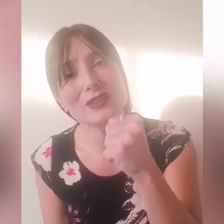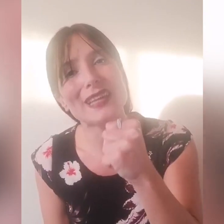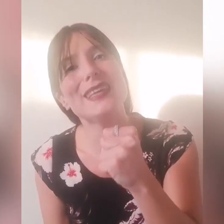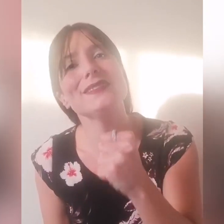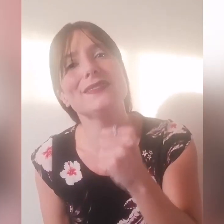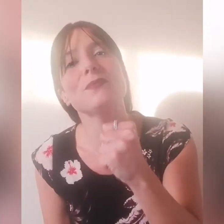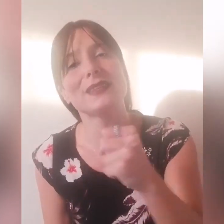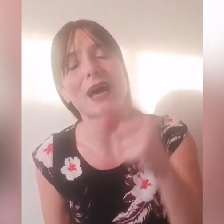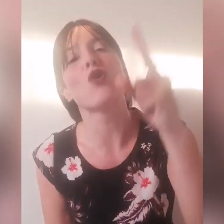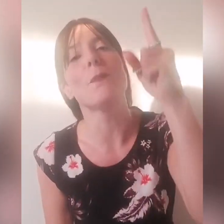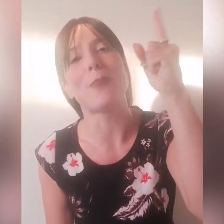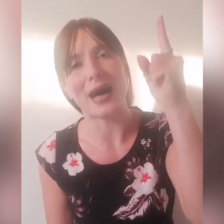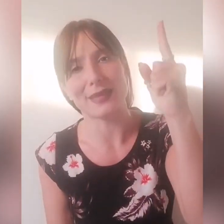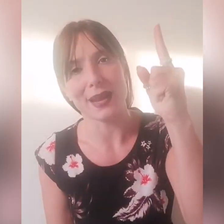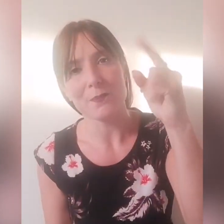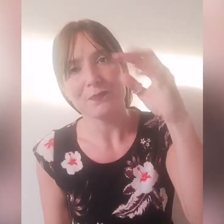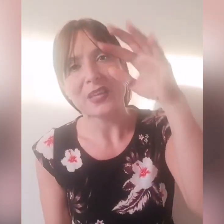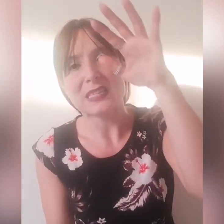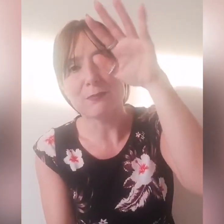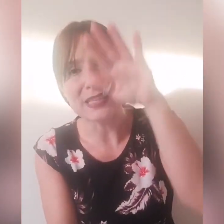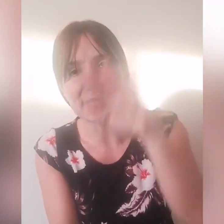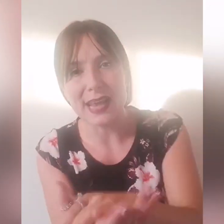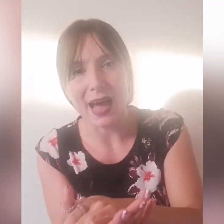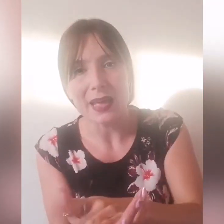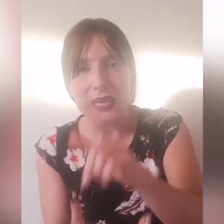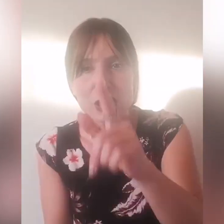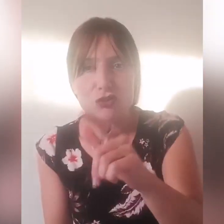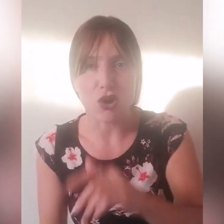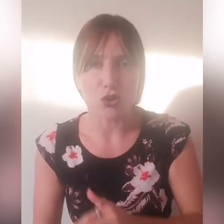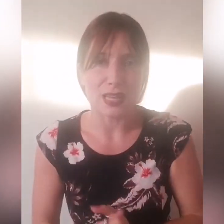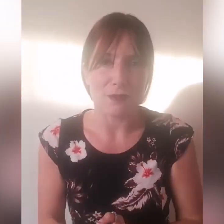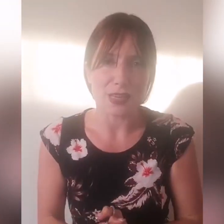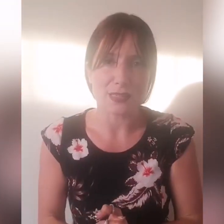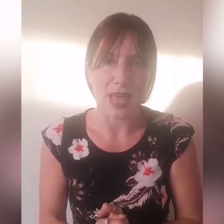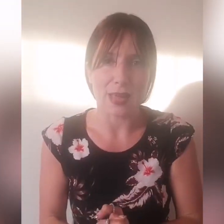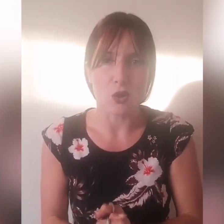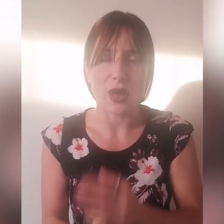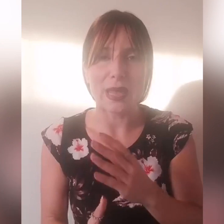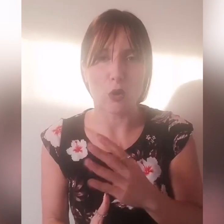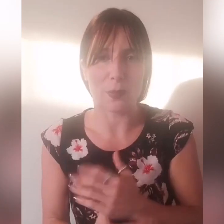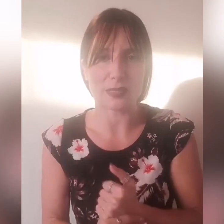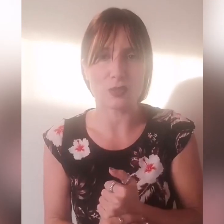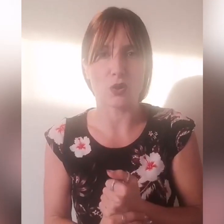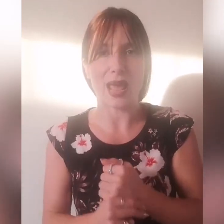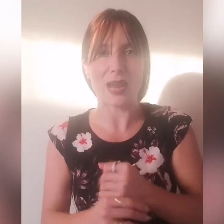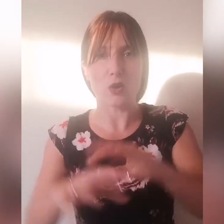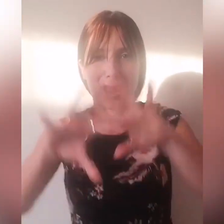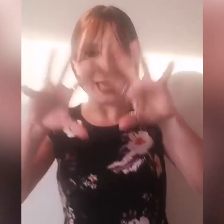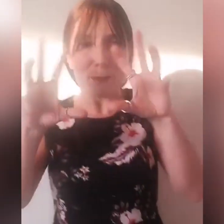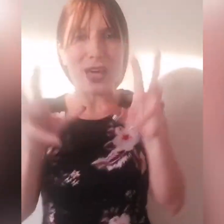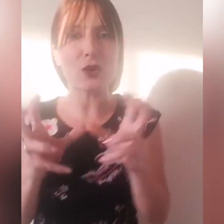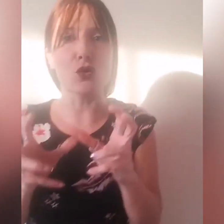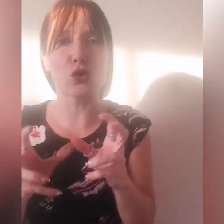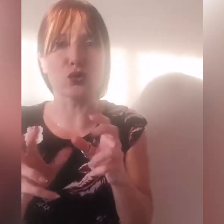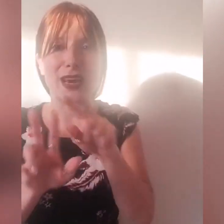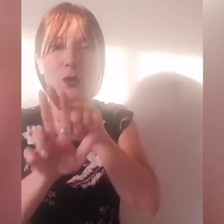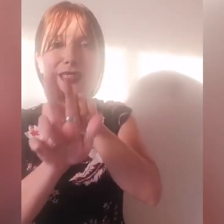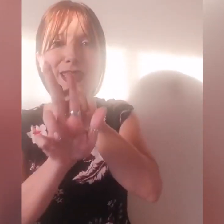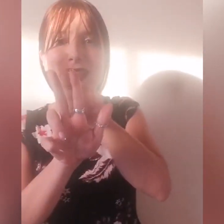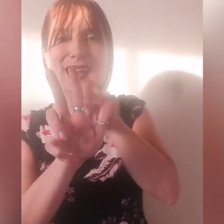dell'intimità col padre spezzerà il gioco dell'avversario e l'oppressione, allora per concludere queste tre